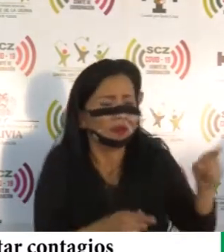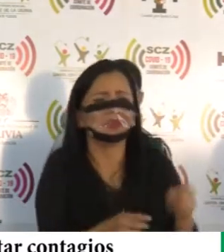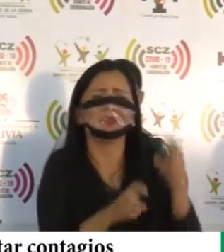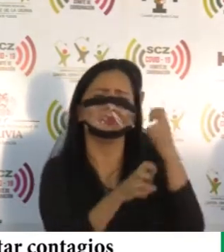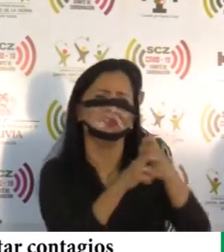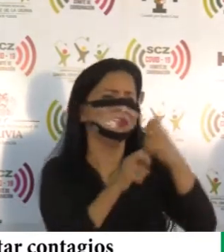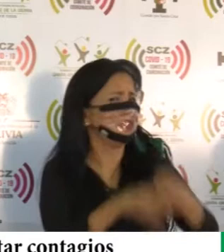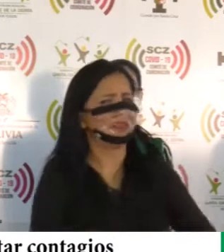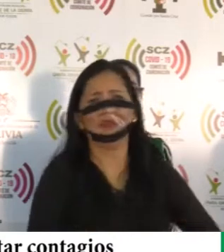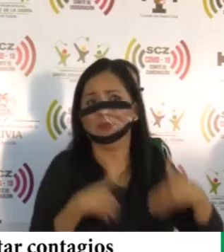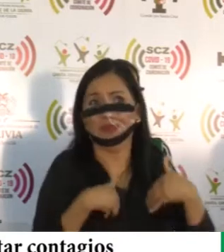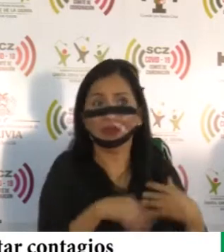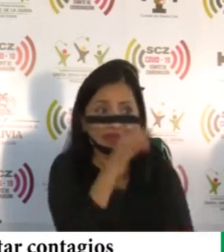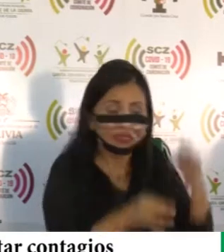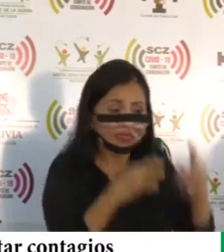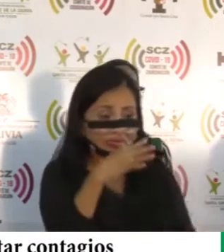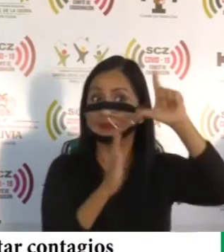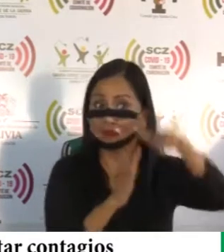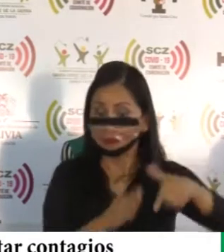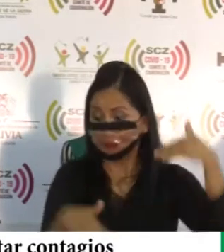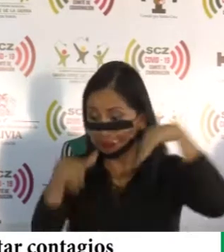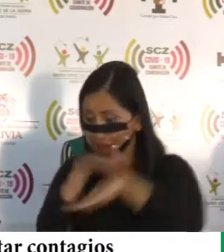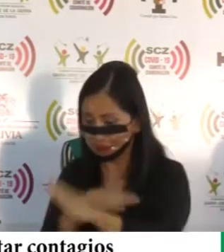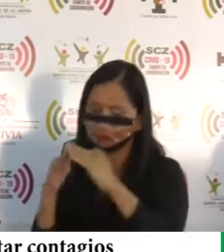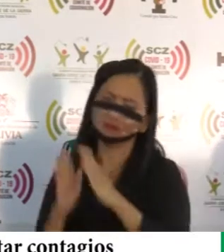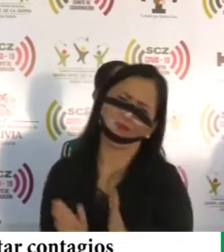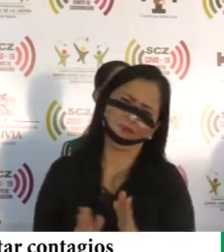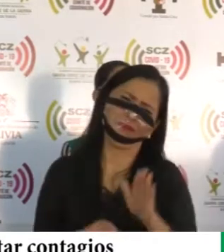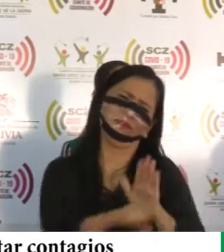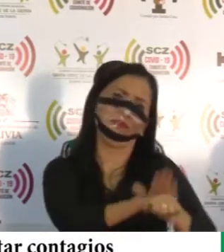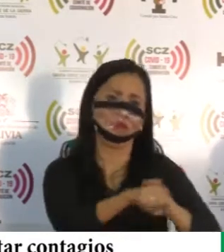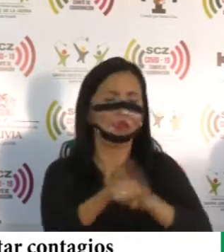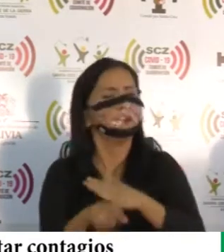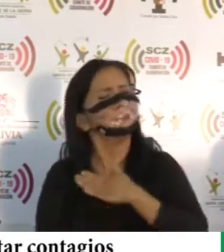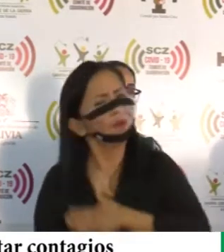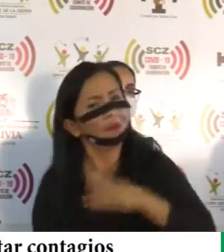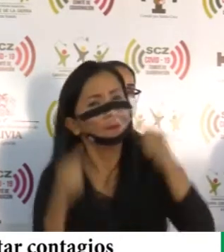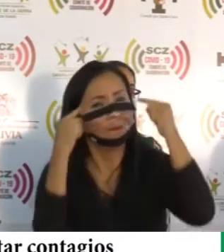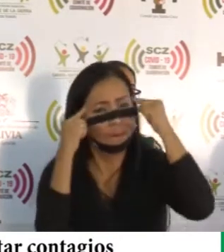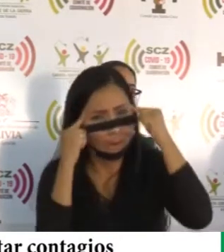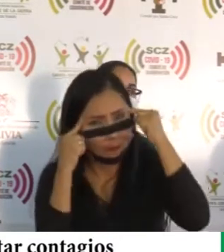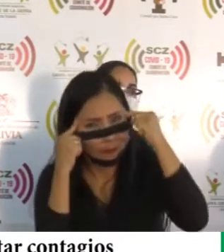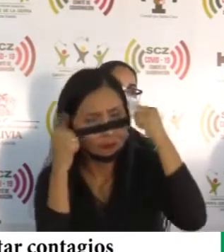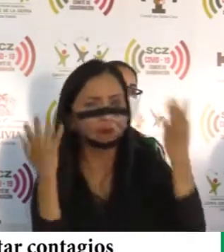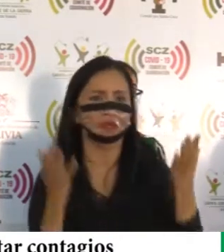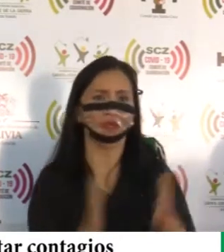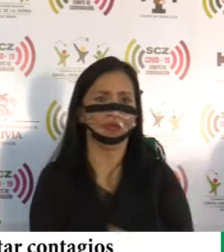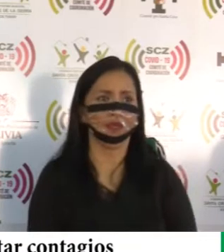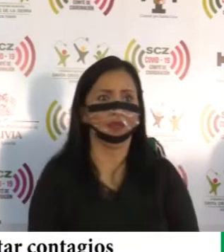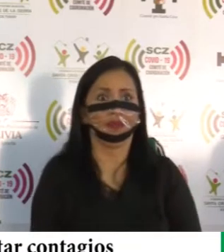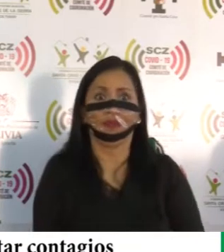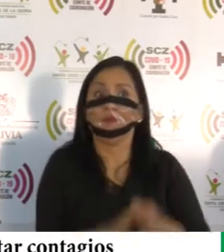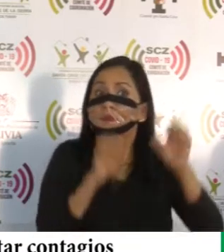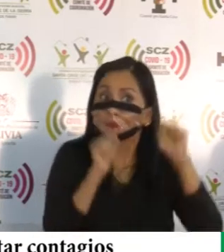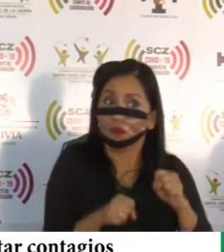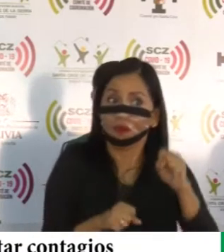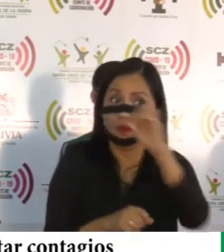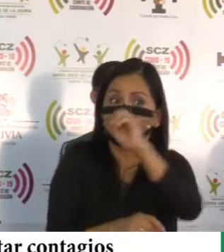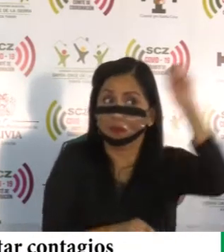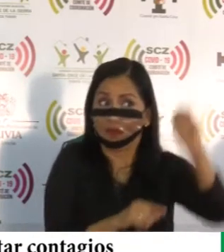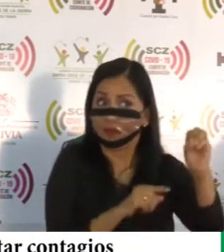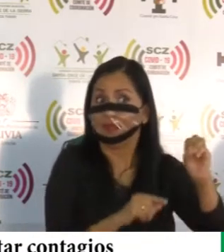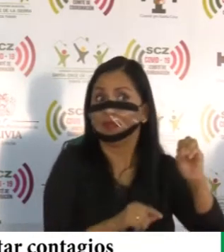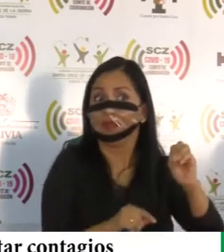sobrevida cuando llegan a un hospital. Les pedimos, por favor, consideren esa situación. Podemos tener la tasa de